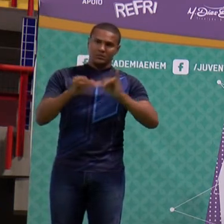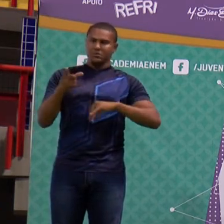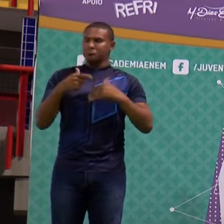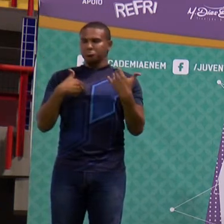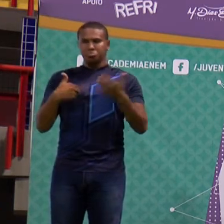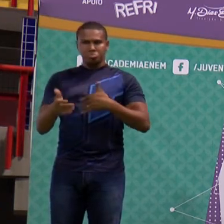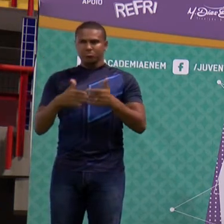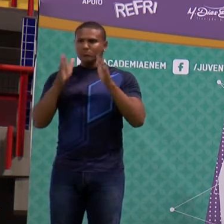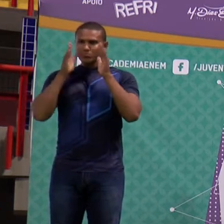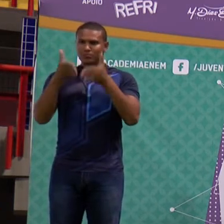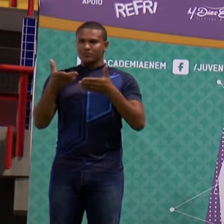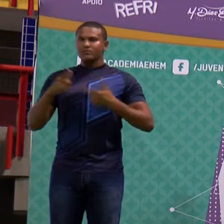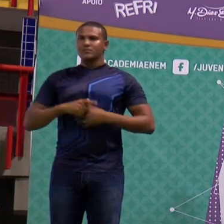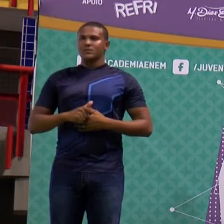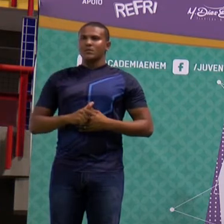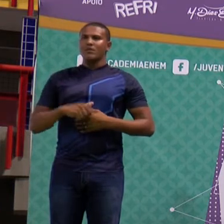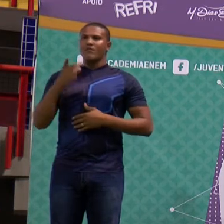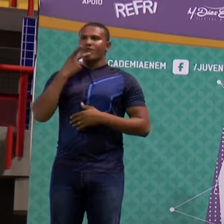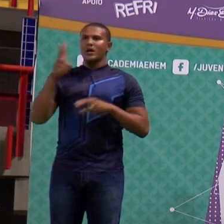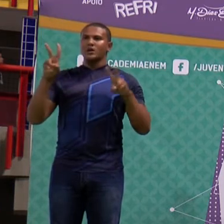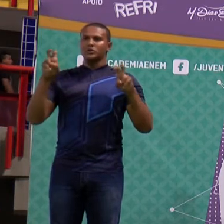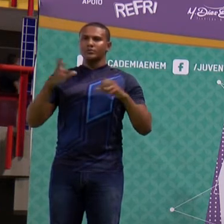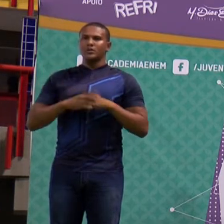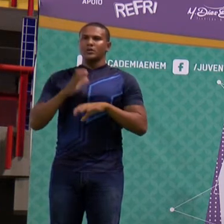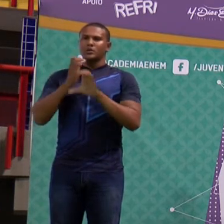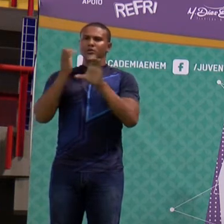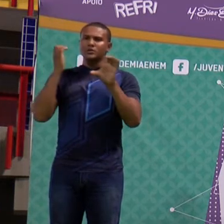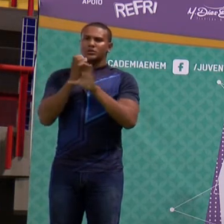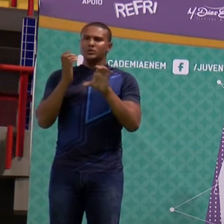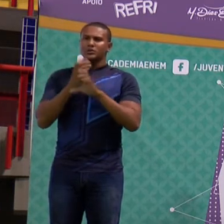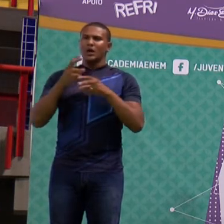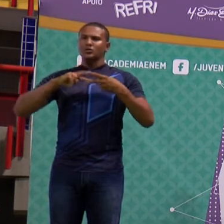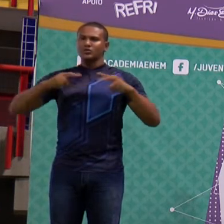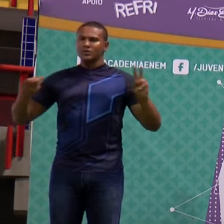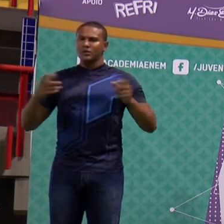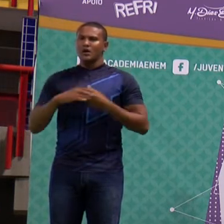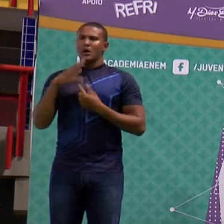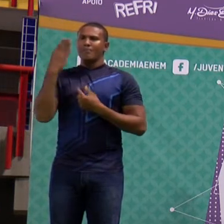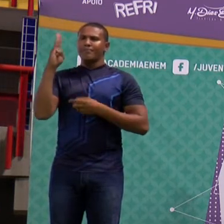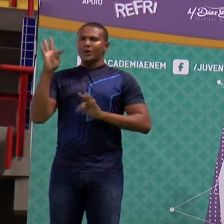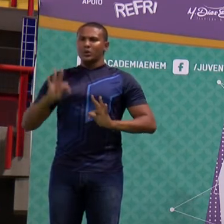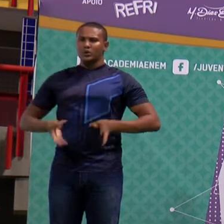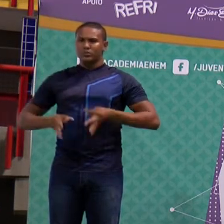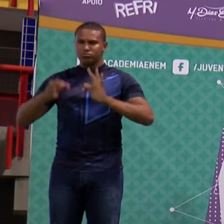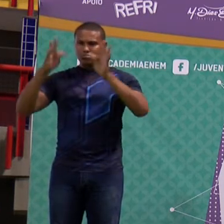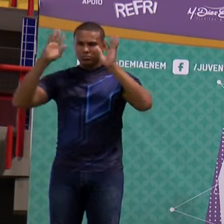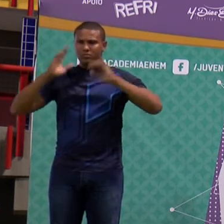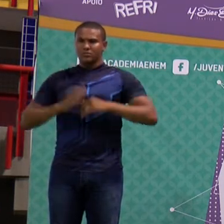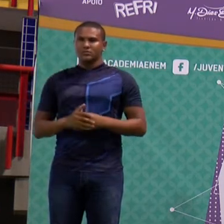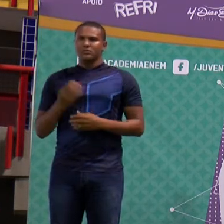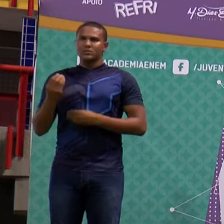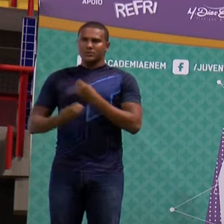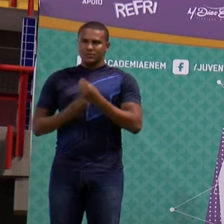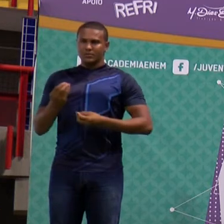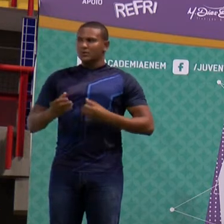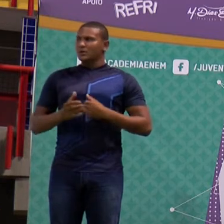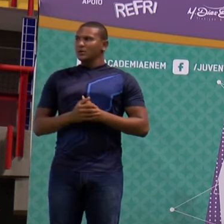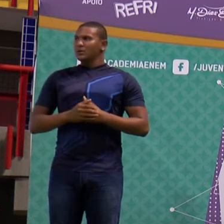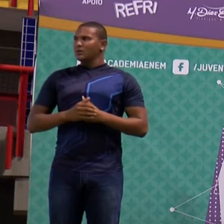né, que diz respeito a quem? A engenharia genética, a biotecnologia, tá ok? Então vamos lá.